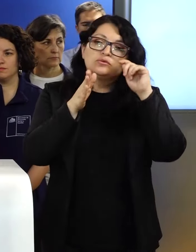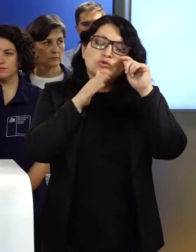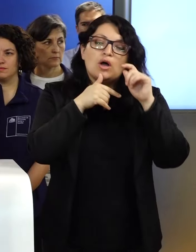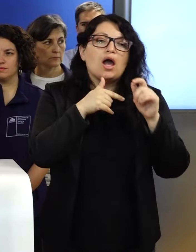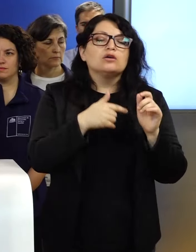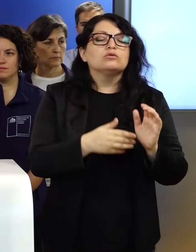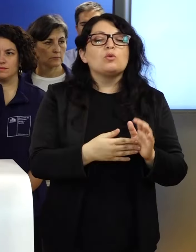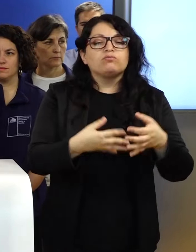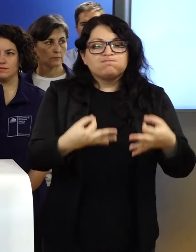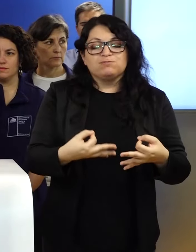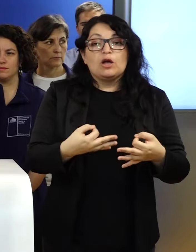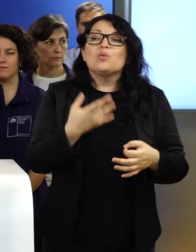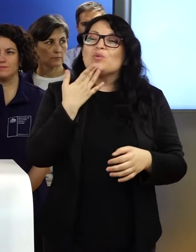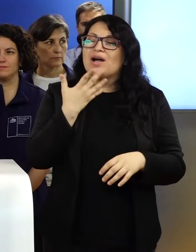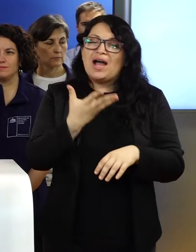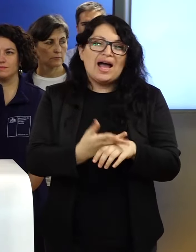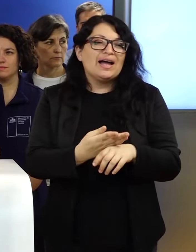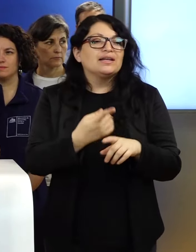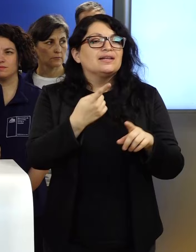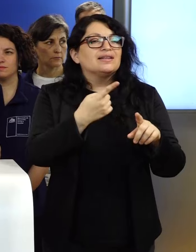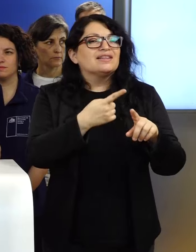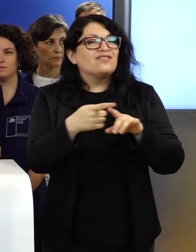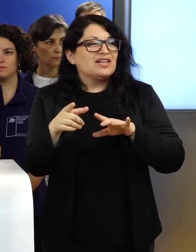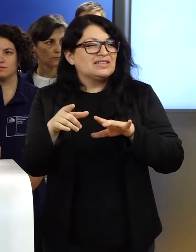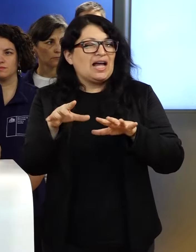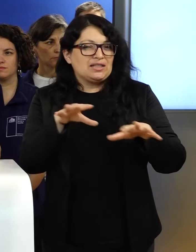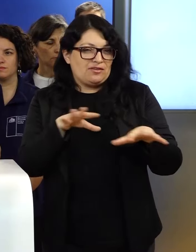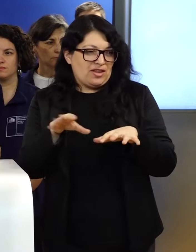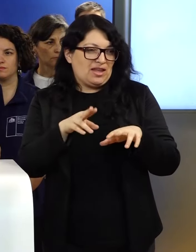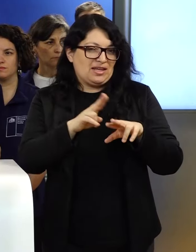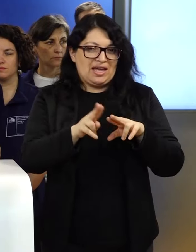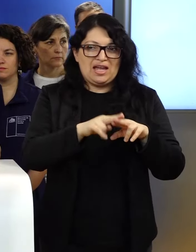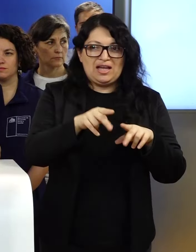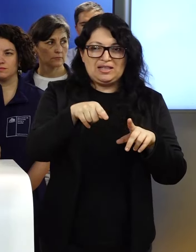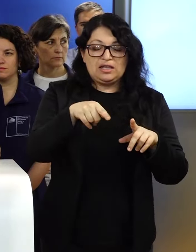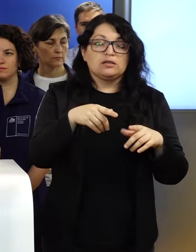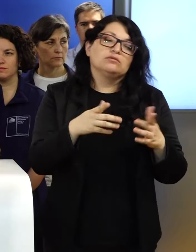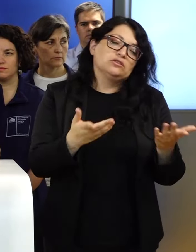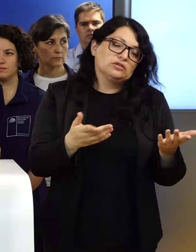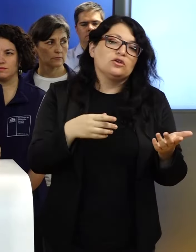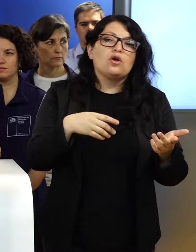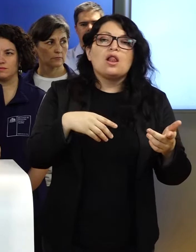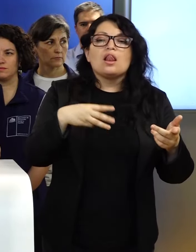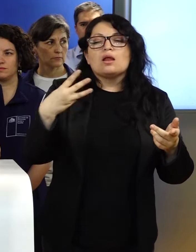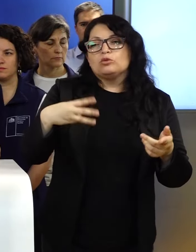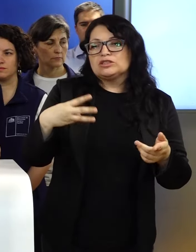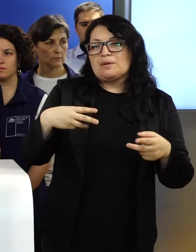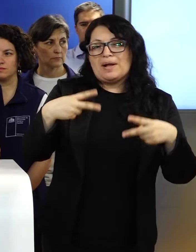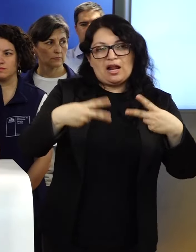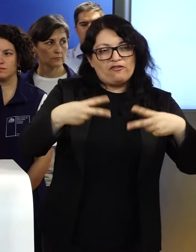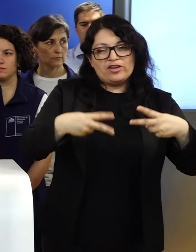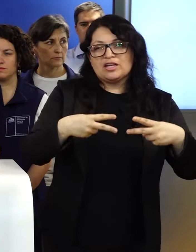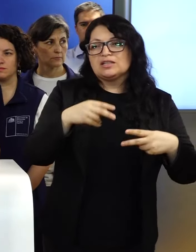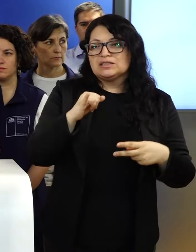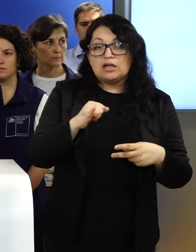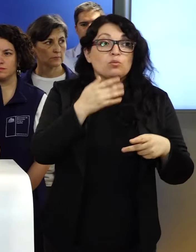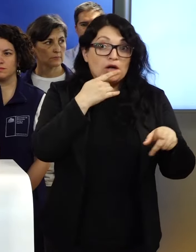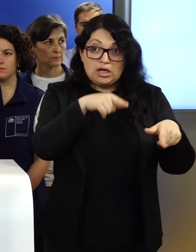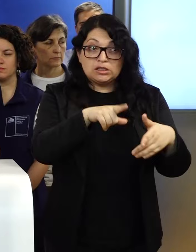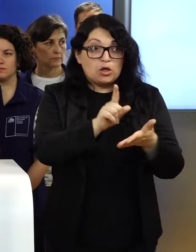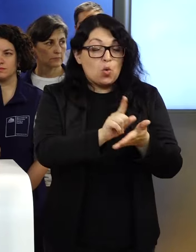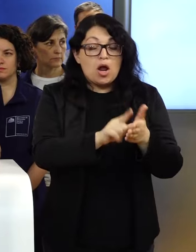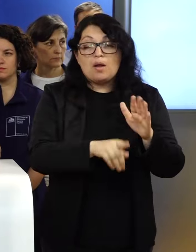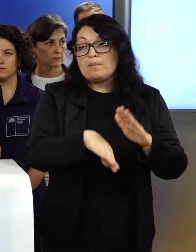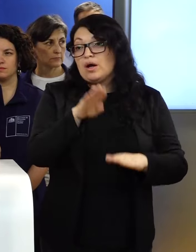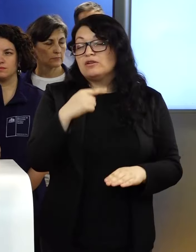Hay muchas iniciativas que se desarrollan en estos contextos. Ciertamente, en la Municipalidad de Viña del Mar, que es uno de los lugares que está